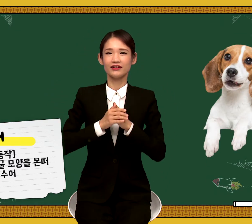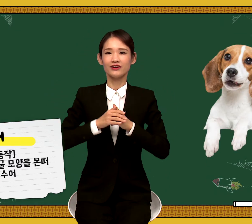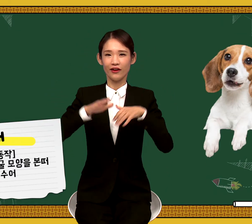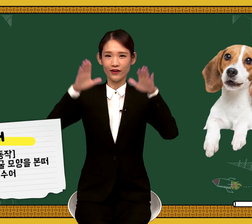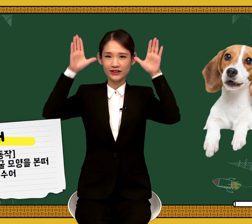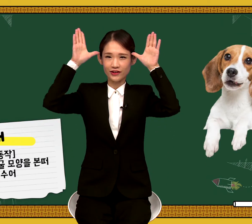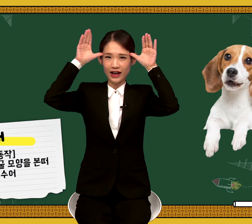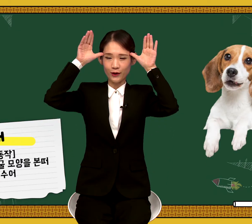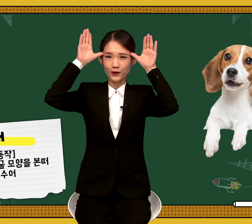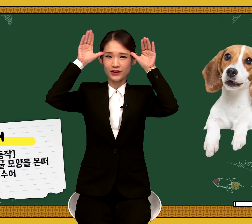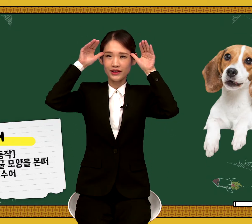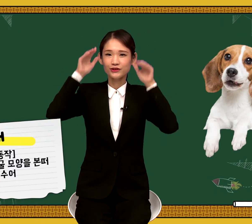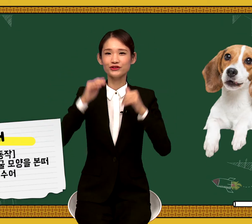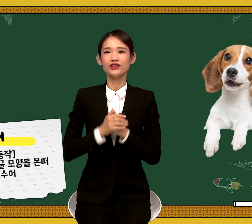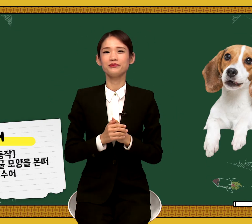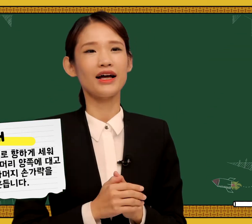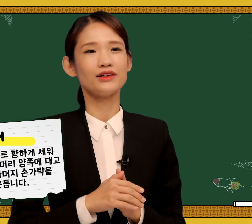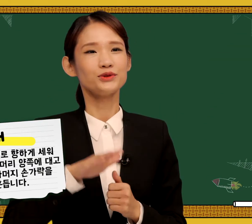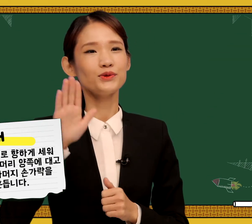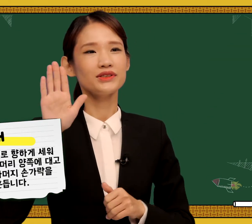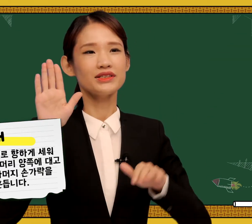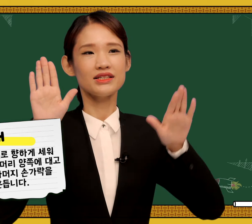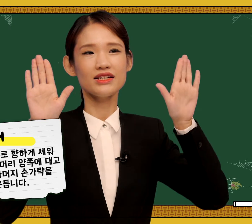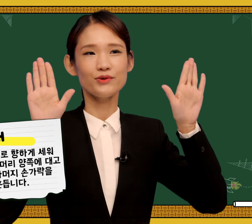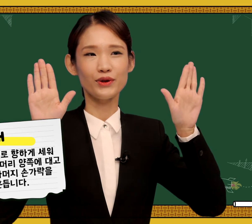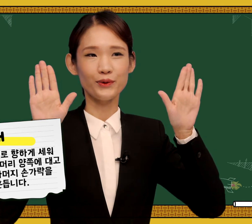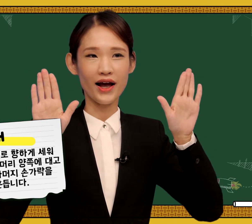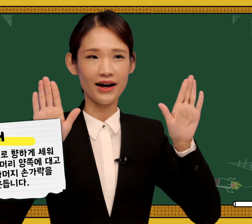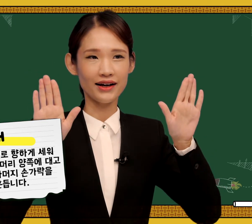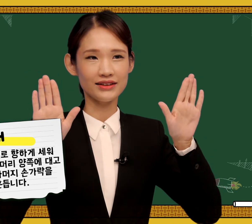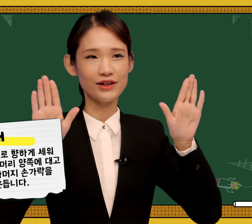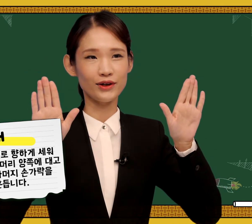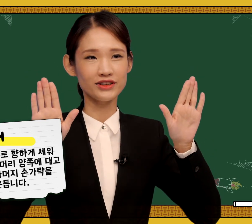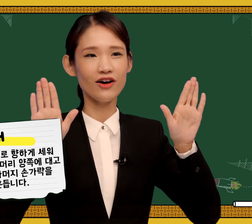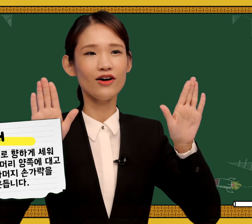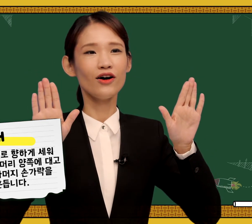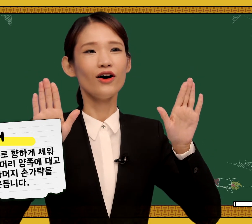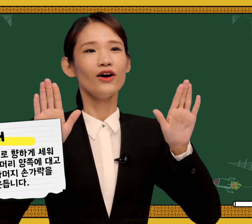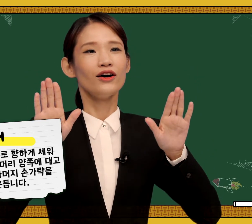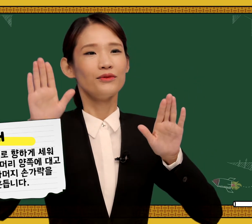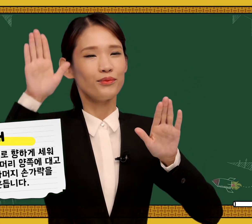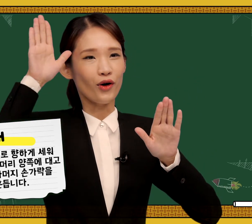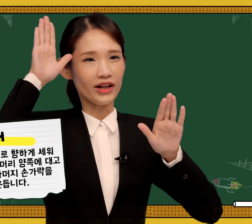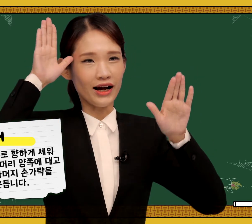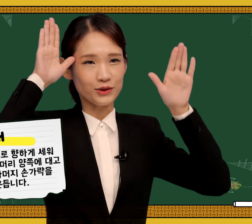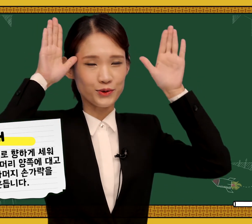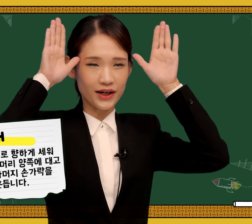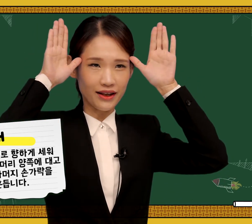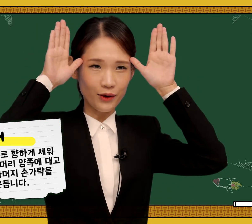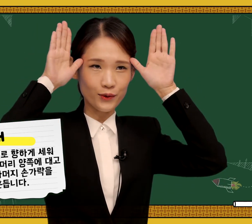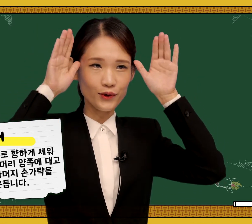여기서 나온 수어입니다. 손끝이 위로 향하게 세워서 머리 양쪽에 대고